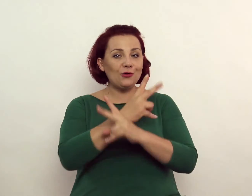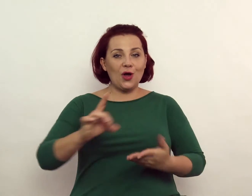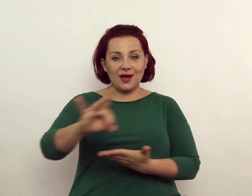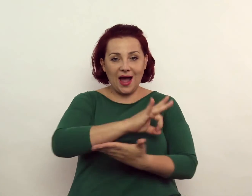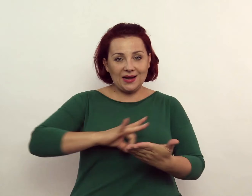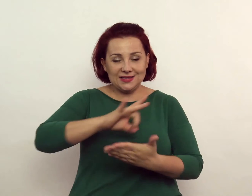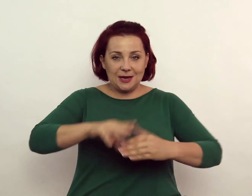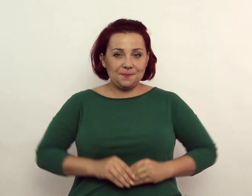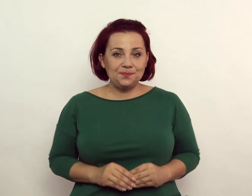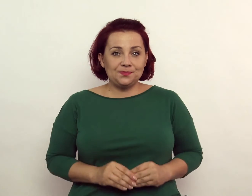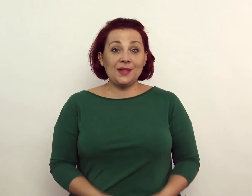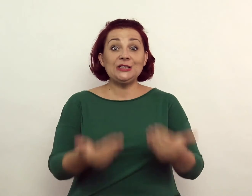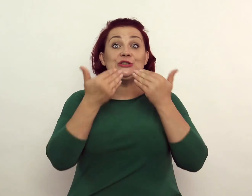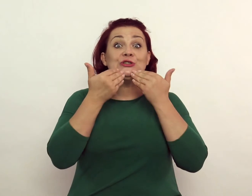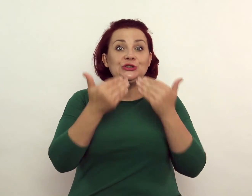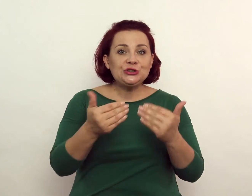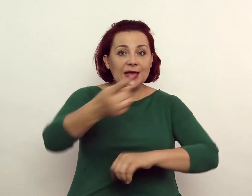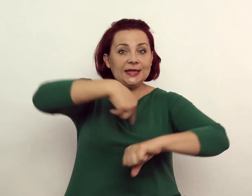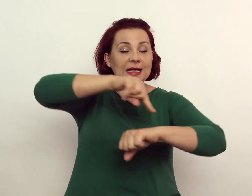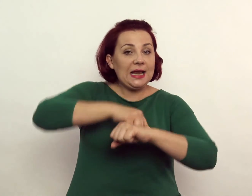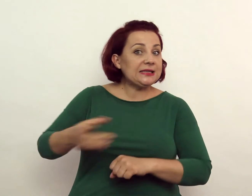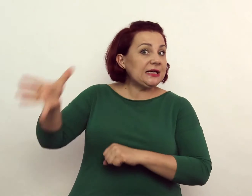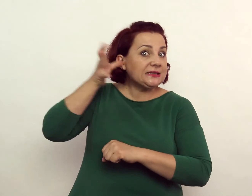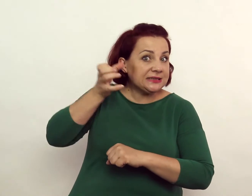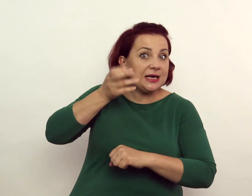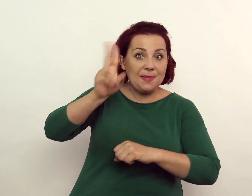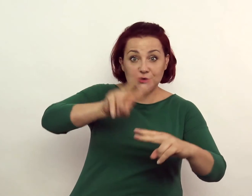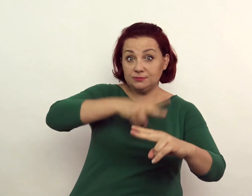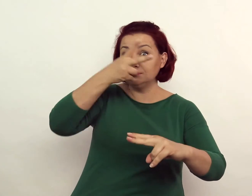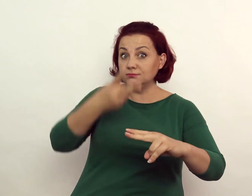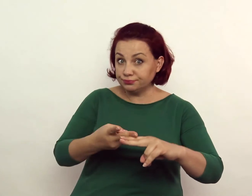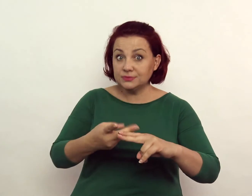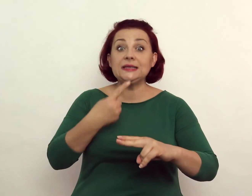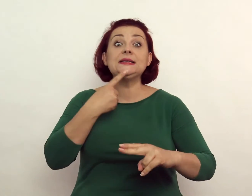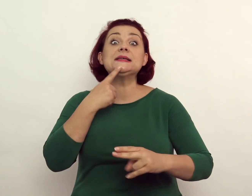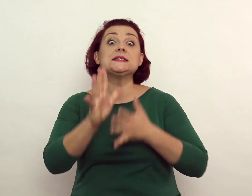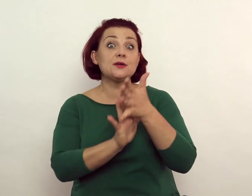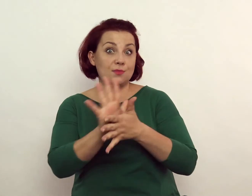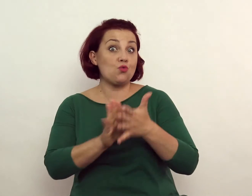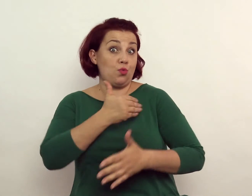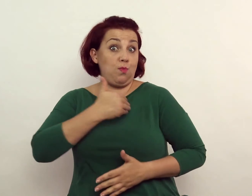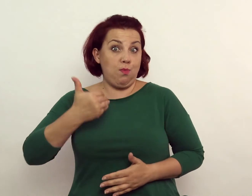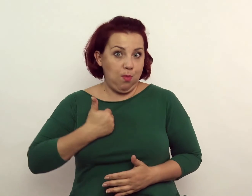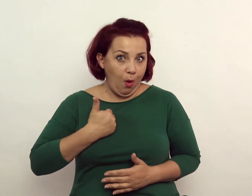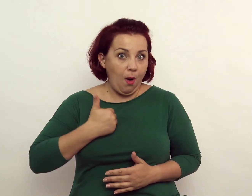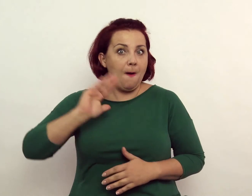galicyjskiej. Dzięki słuchowiskom tłumaczonym na polski język migowy poznamy